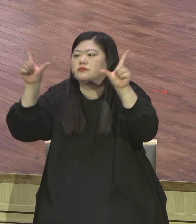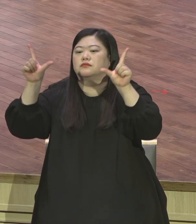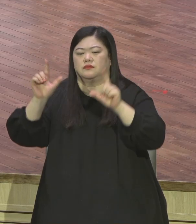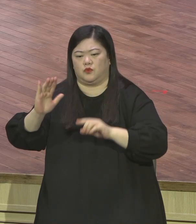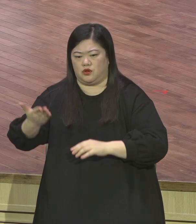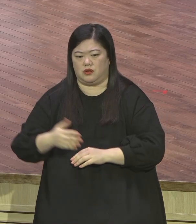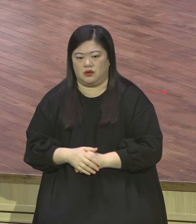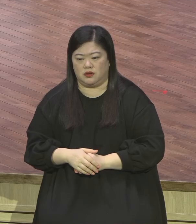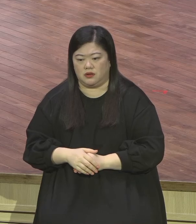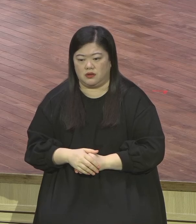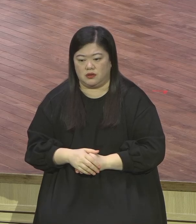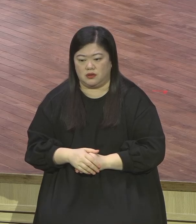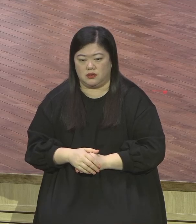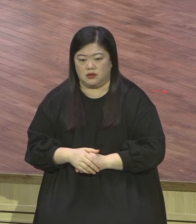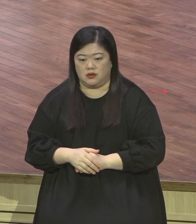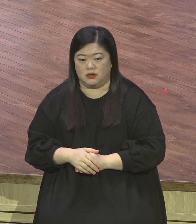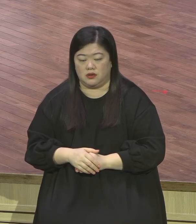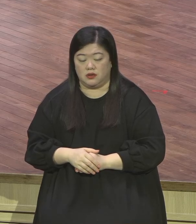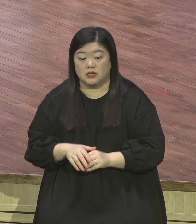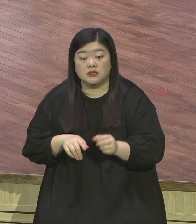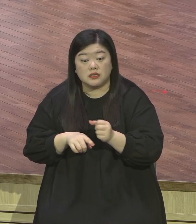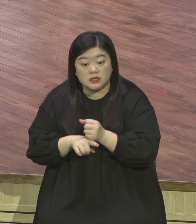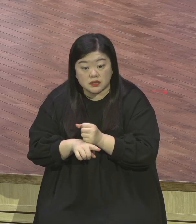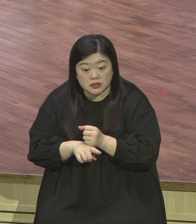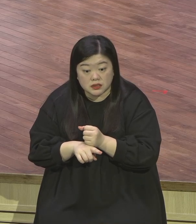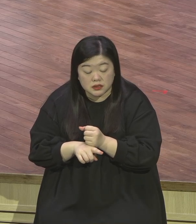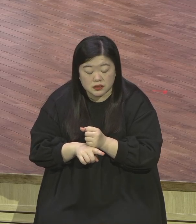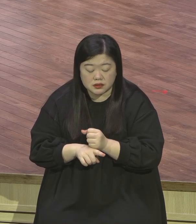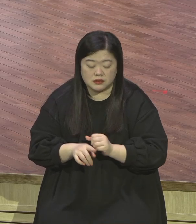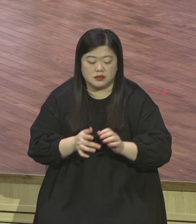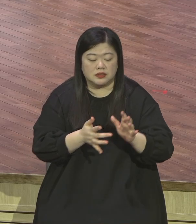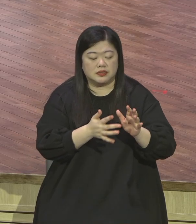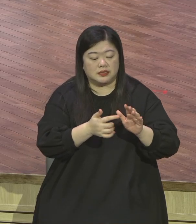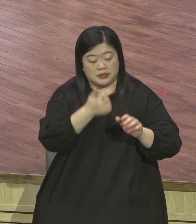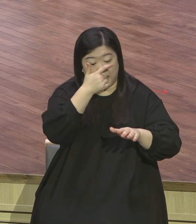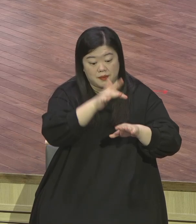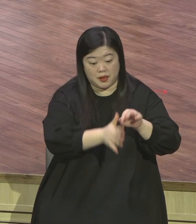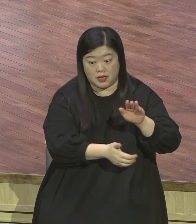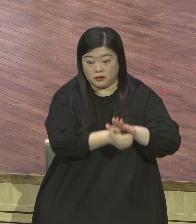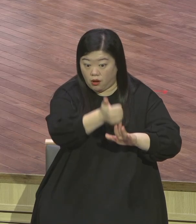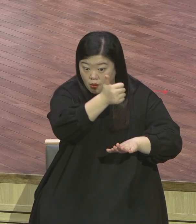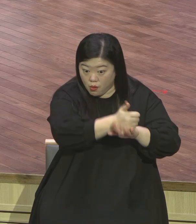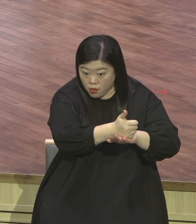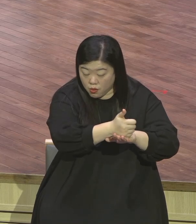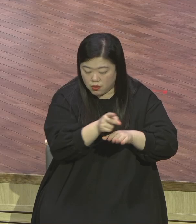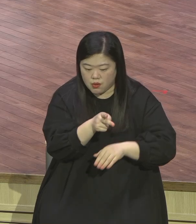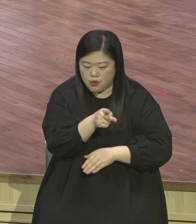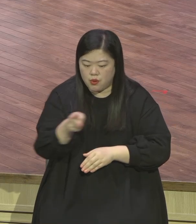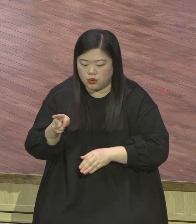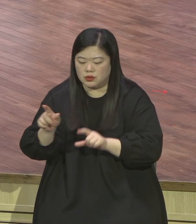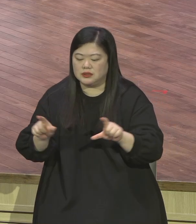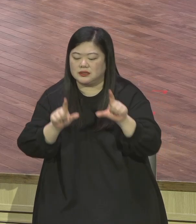성공이에요 반대로 예배의 실패는 인생 실패요 예배 성공이 뭐예요